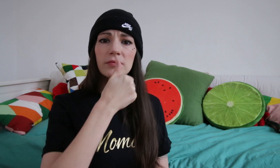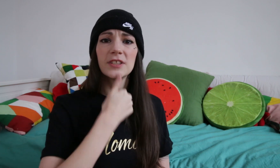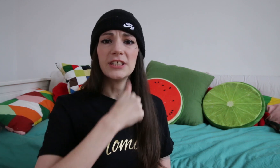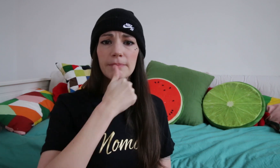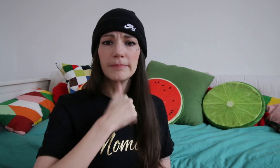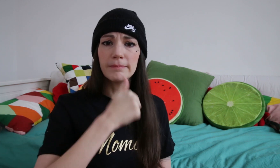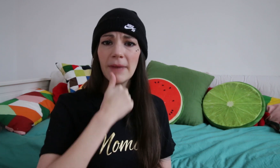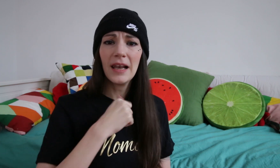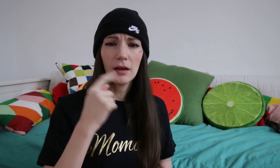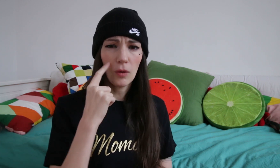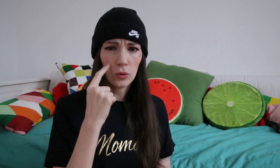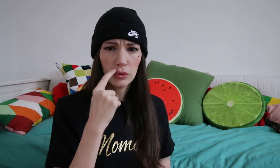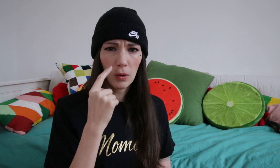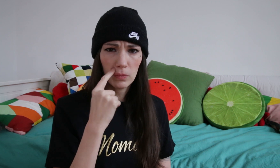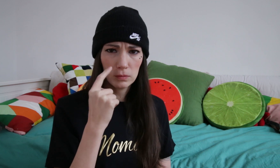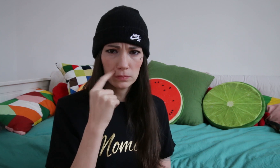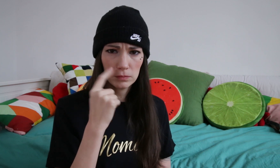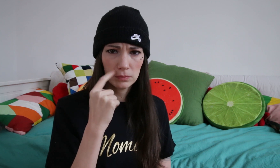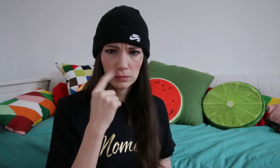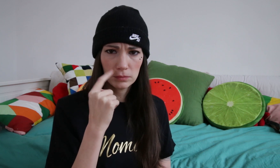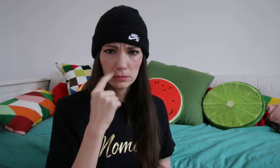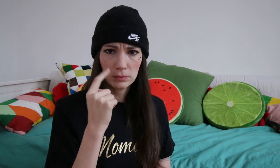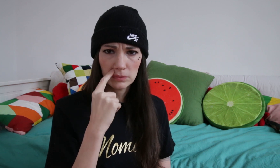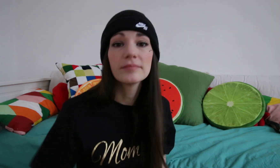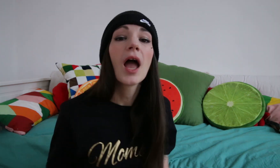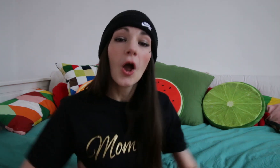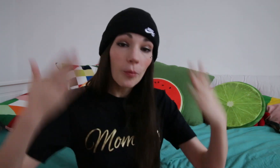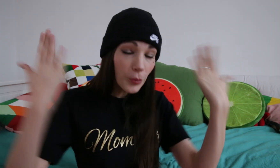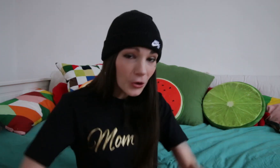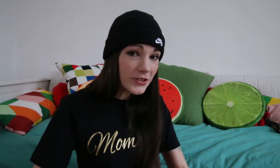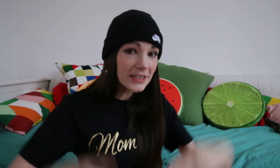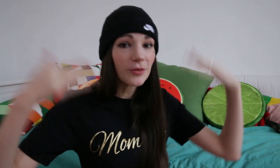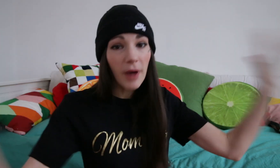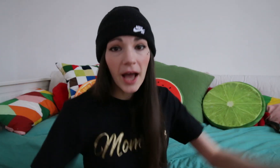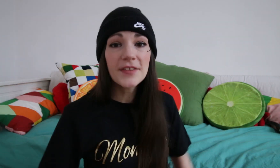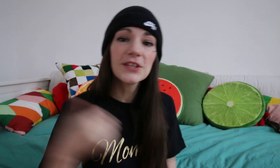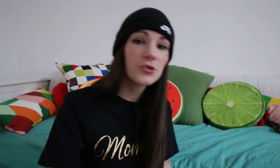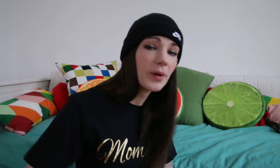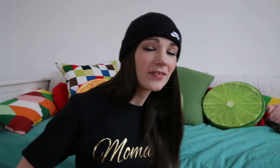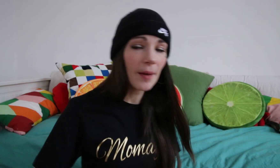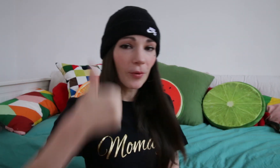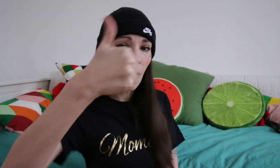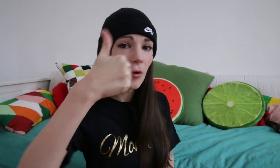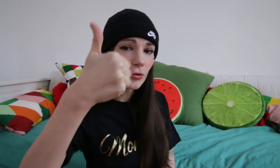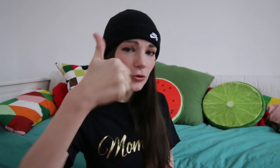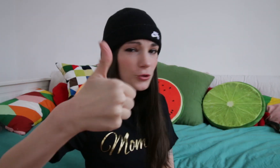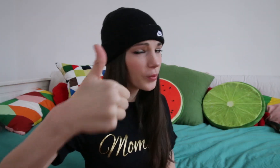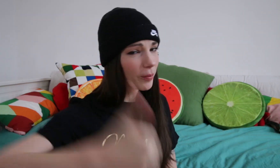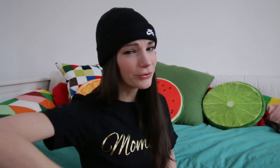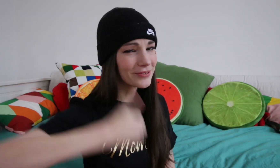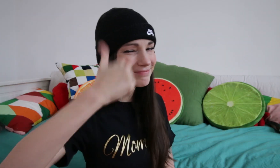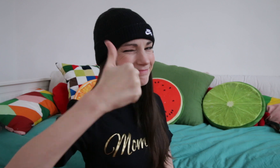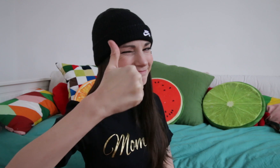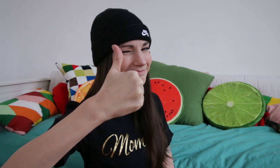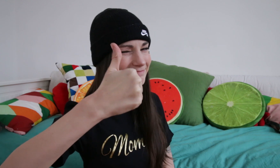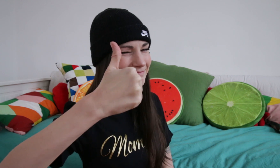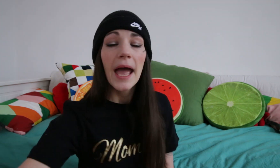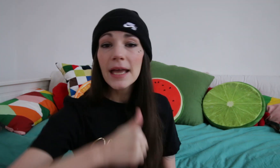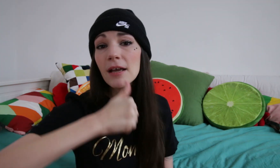J'ai mal au temps. Pour le signe mal, c'est super simple. On prend notre super pouce et